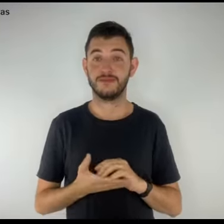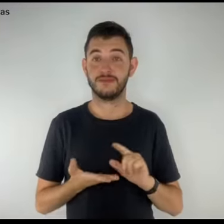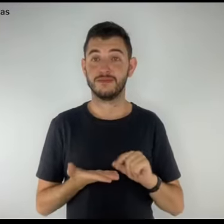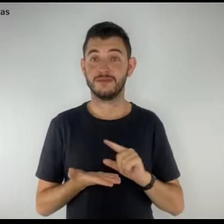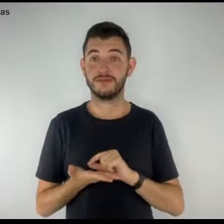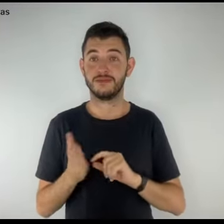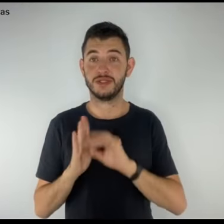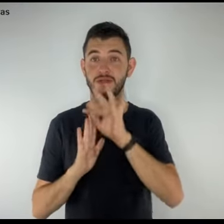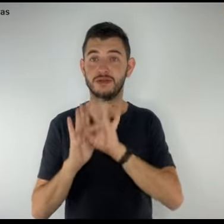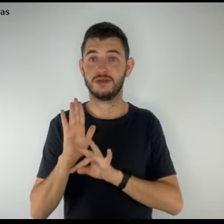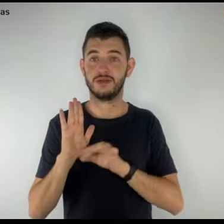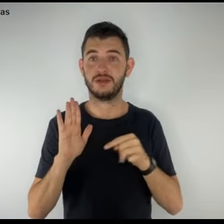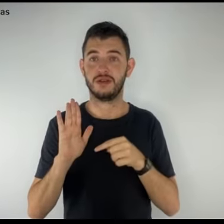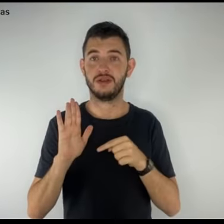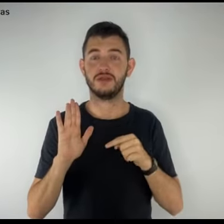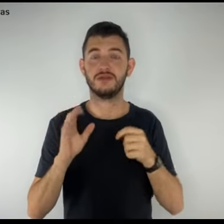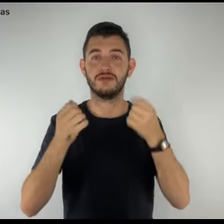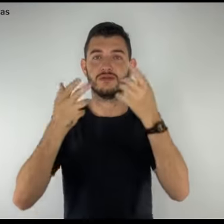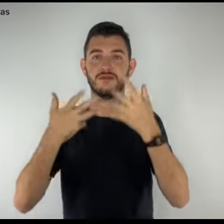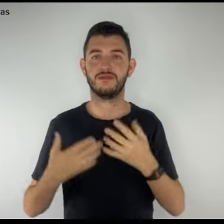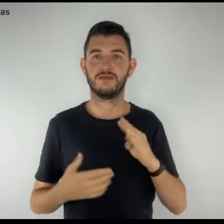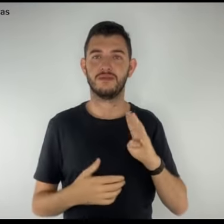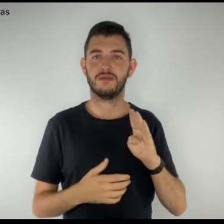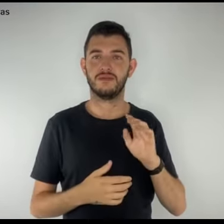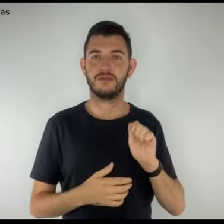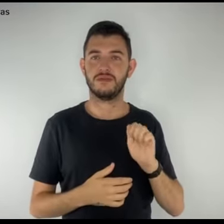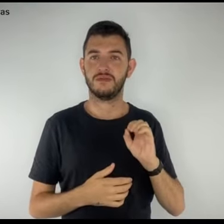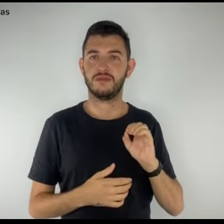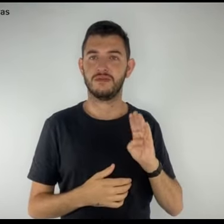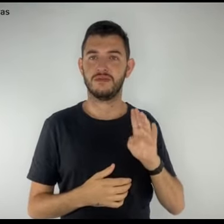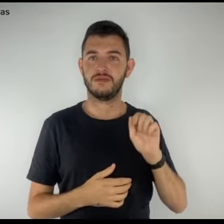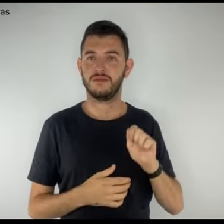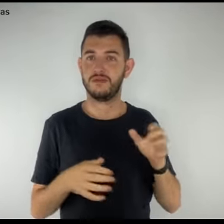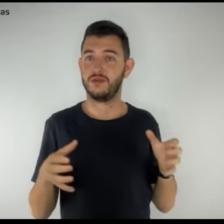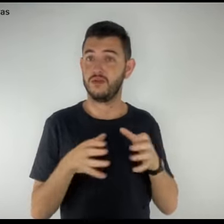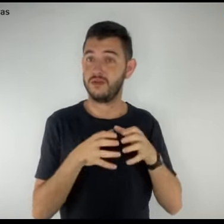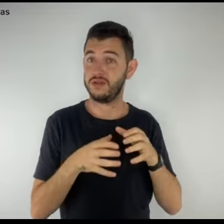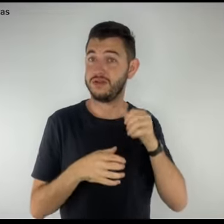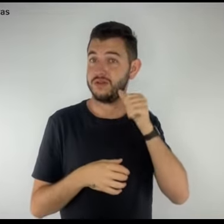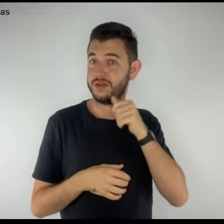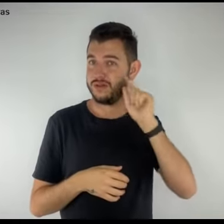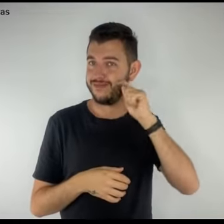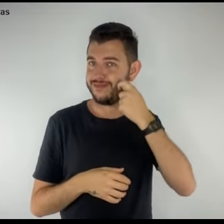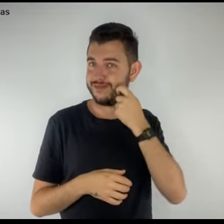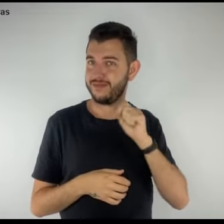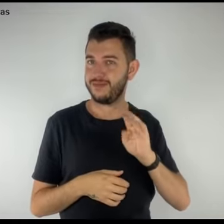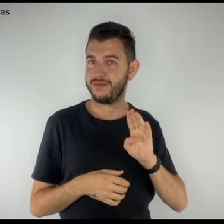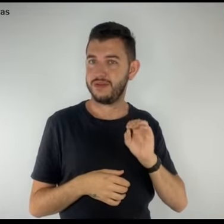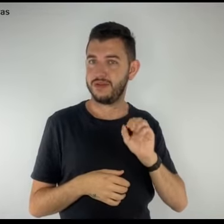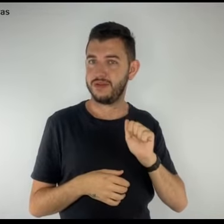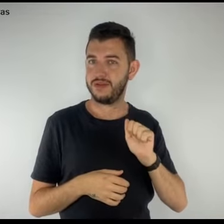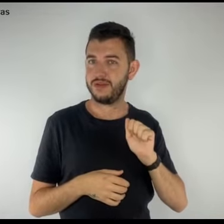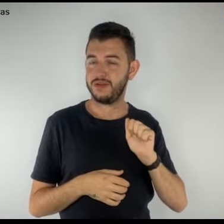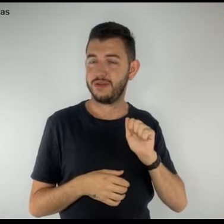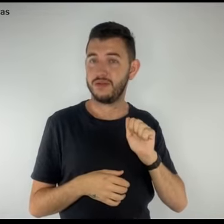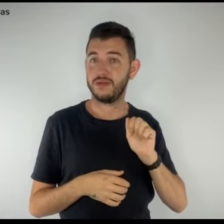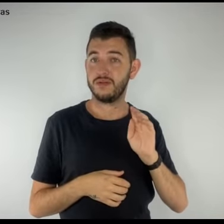Artigo Baobá, por Coletivo de Mulheres Negras Baobá. A árvore Baobá,